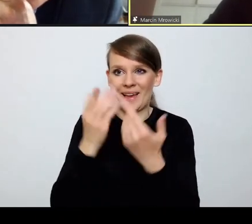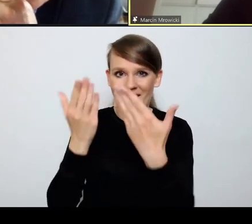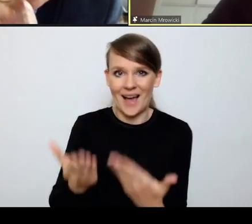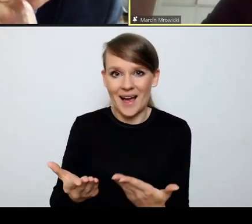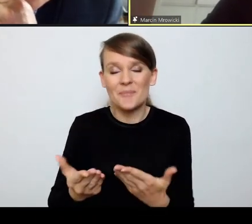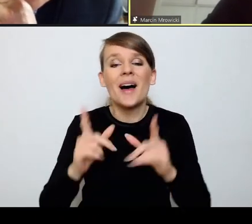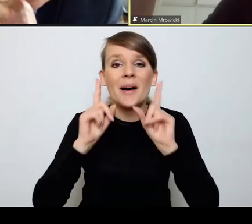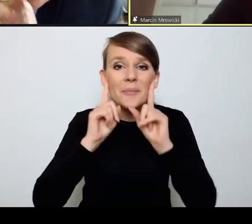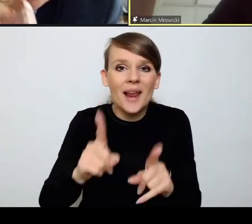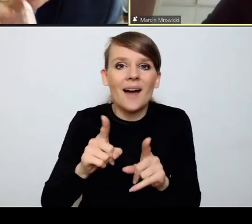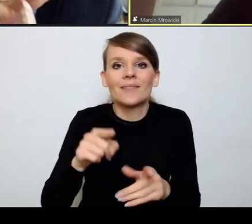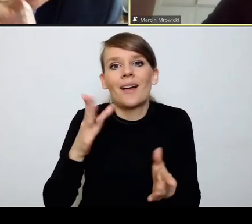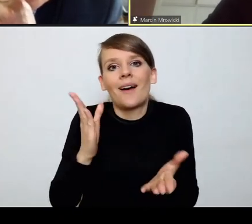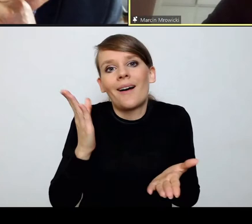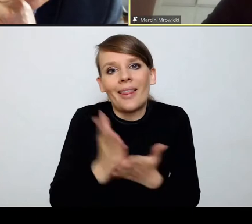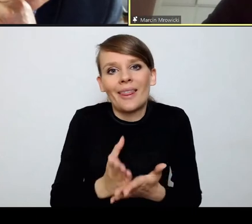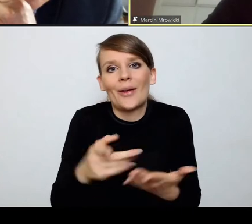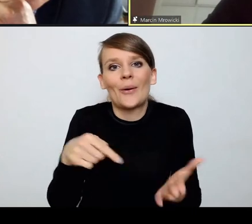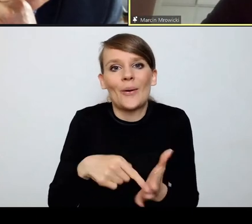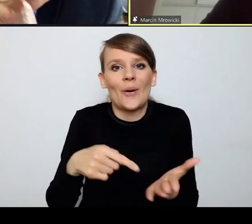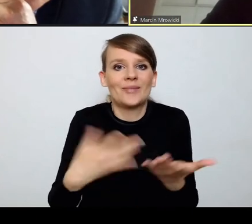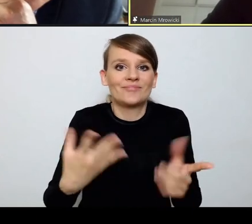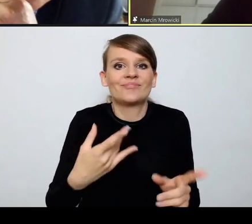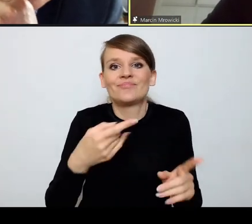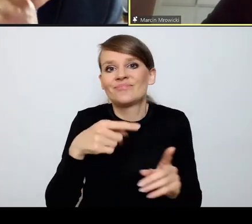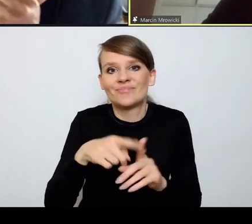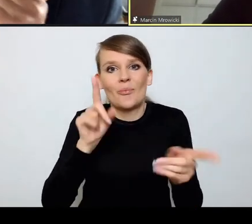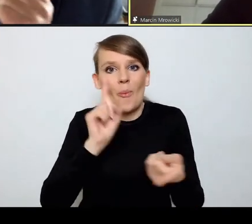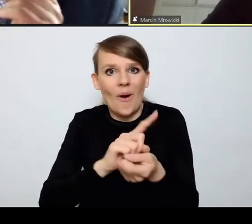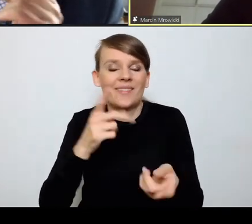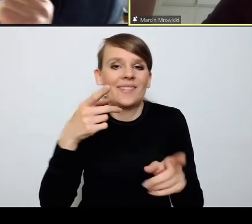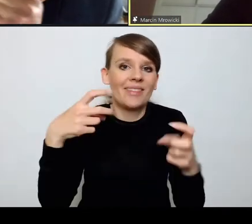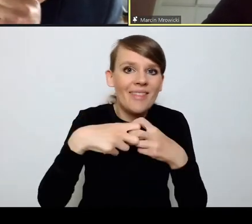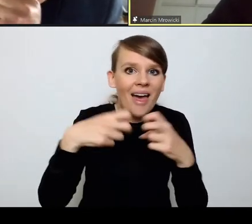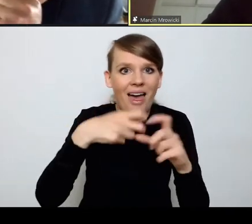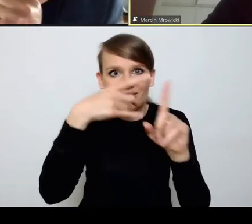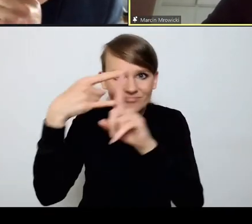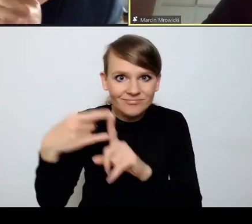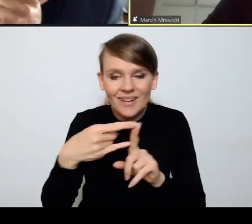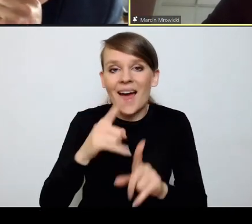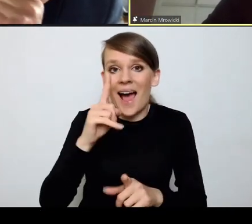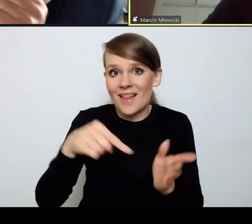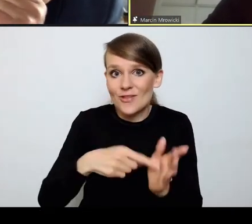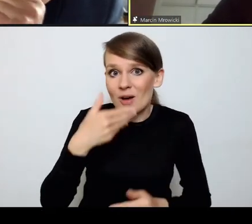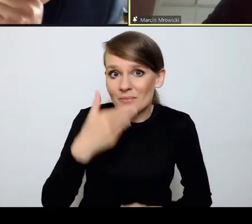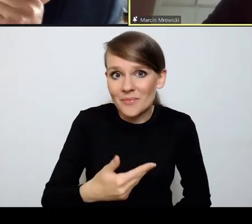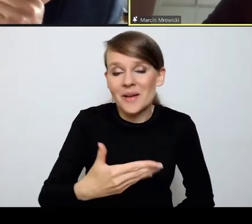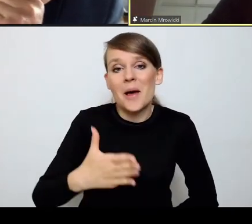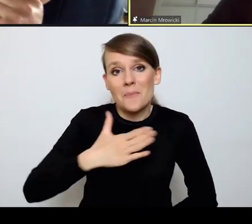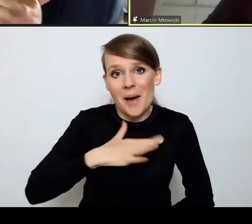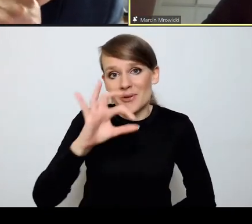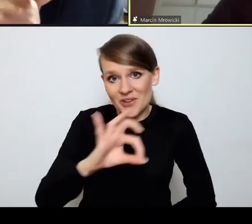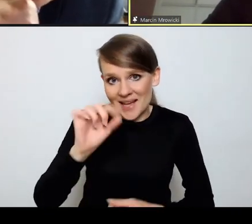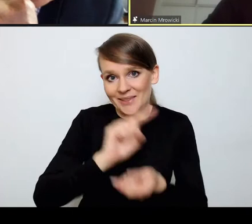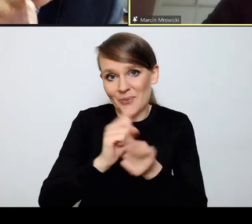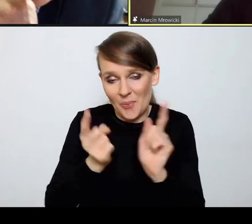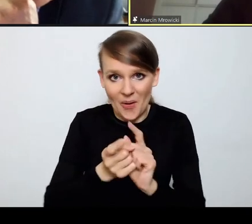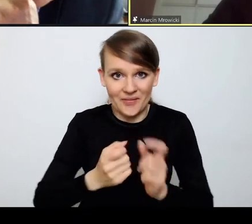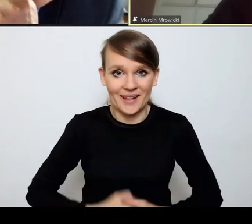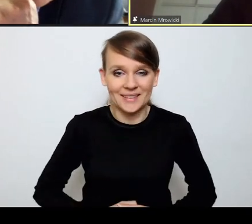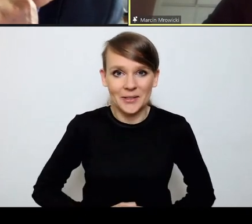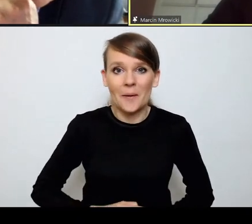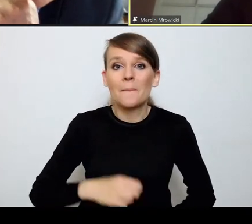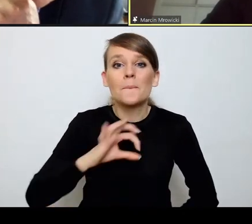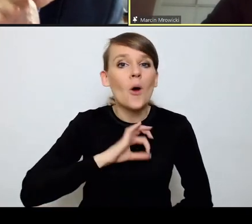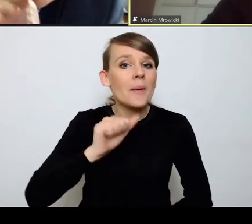w tej formie, w takiej formule anijnej, ale być może właśnie dzięki temu mamy szansę również się spotkać. I moje pierwsze